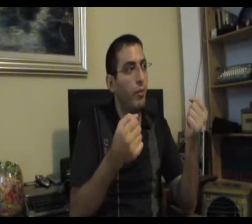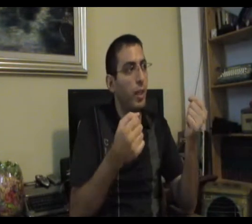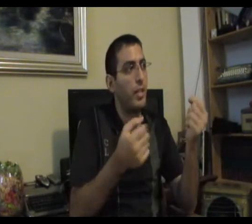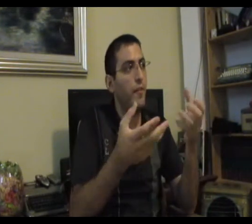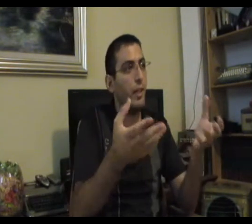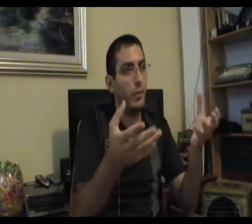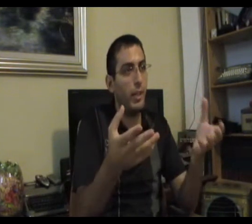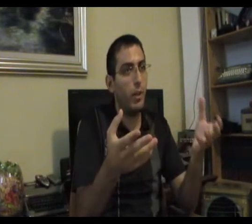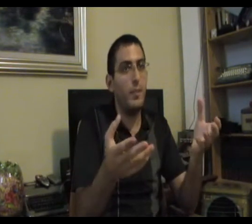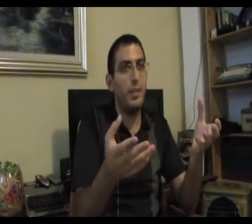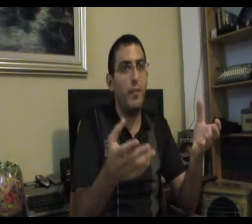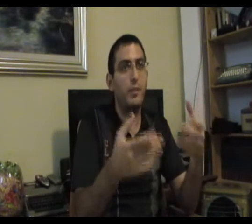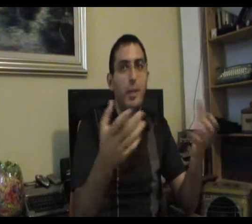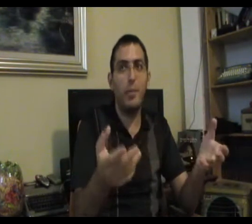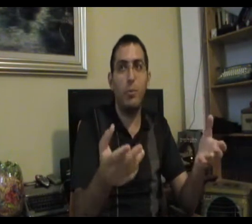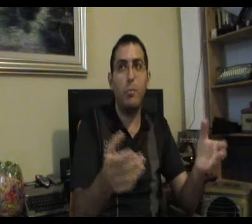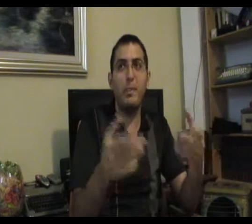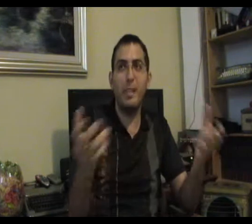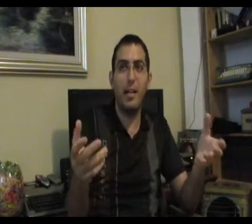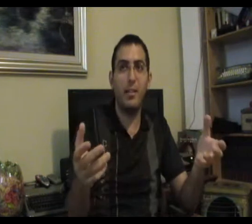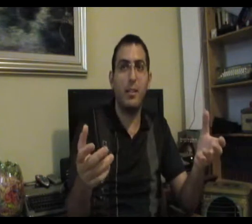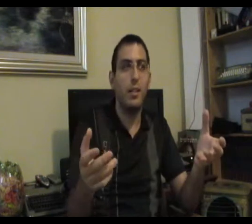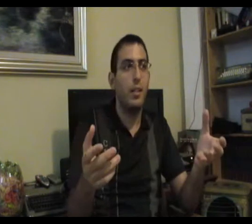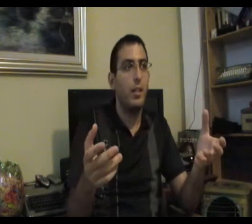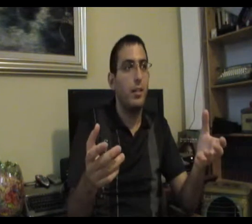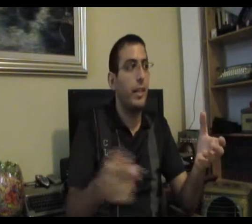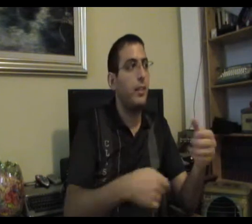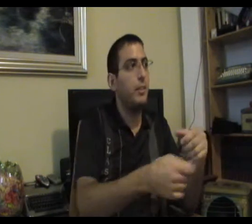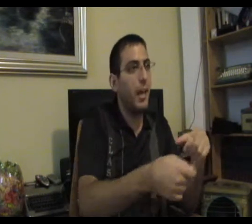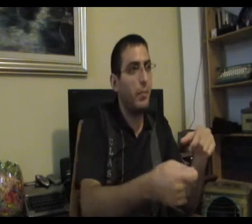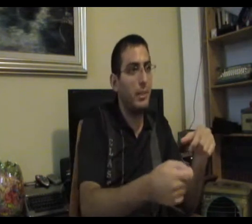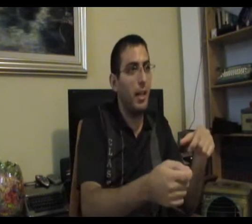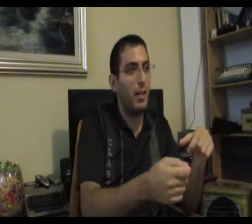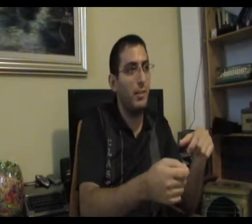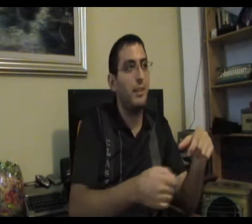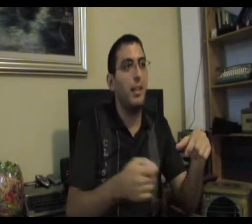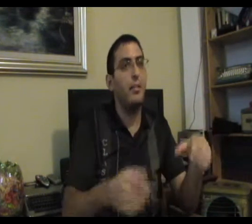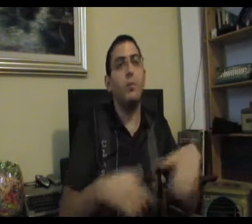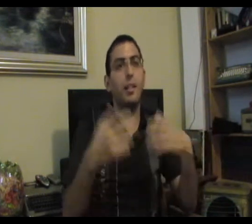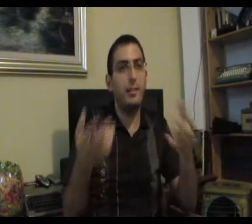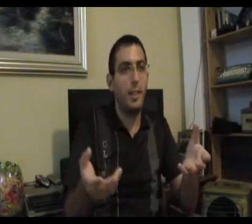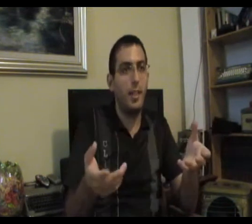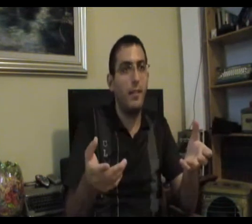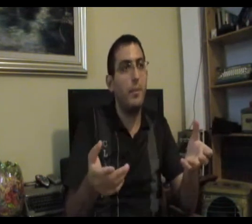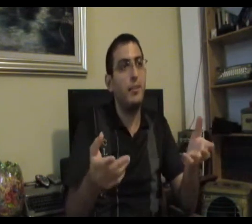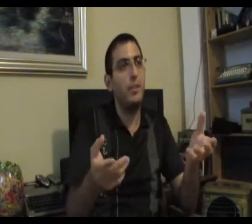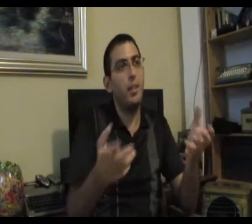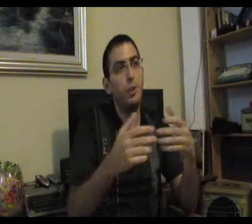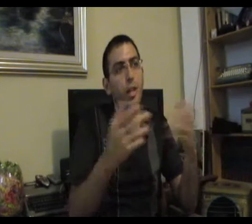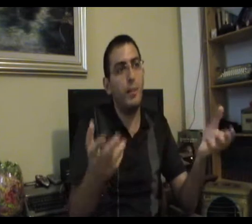טוב לך עכשיו איפה אנחנו נגיד רואים את זה איפה זה בא לידי ביטוי? במשחק נגיד שאתה משחק משחק אז מצד אחד אתה רוצה לנצח אבל מצד שני זה לא משנה לך